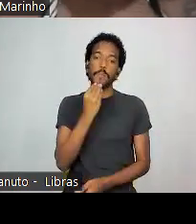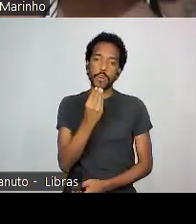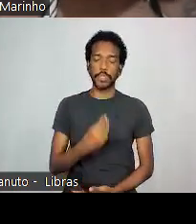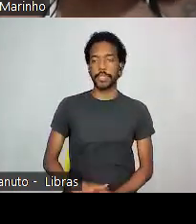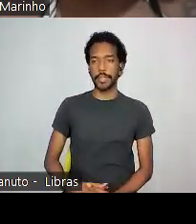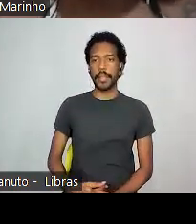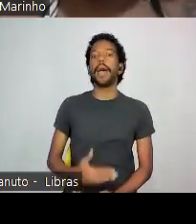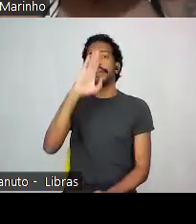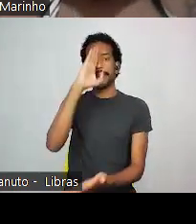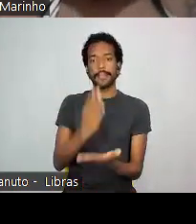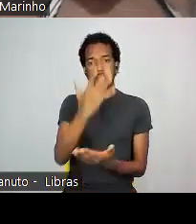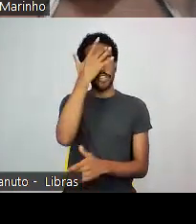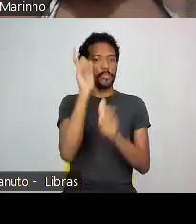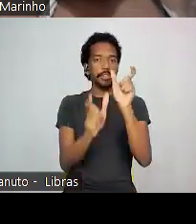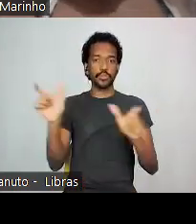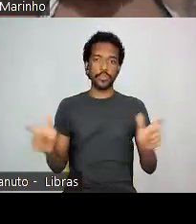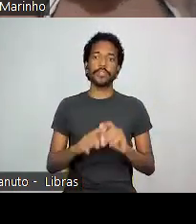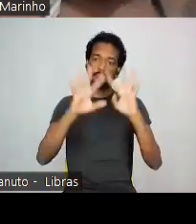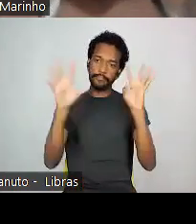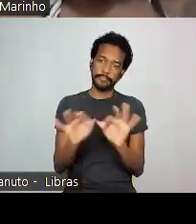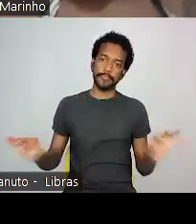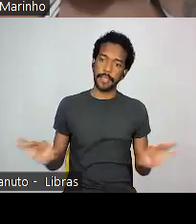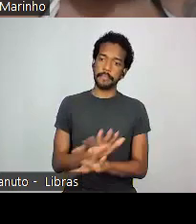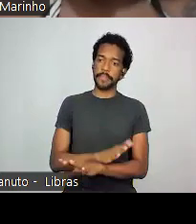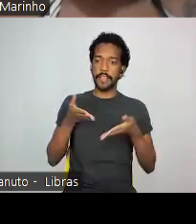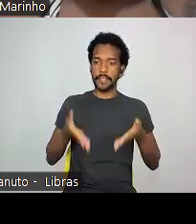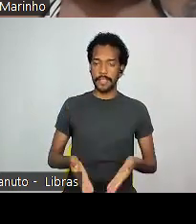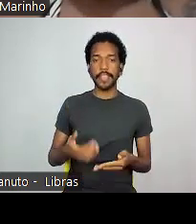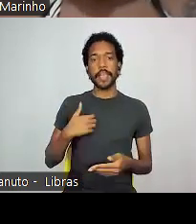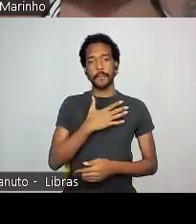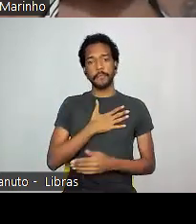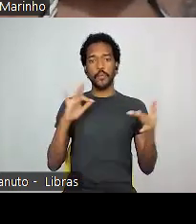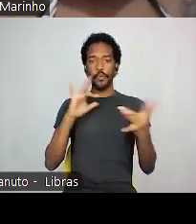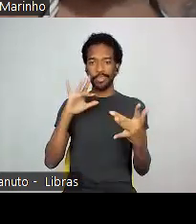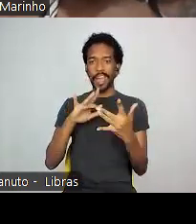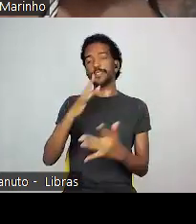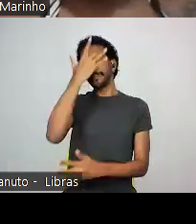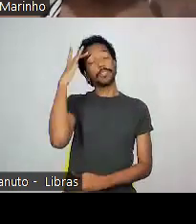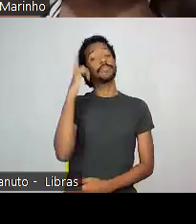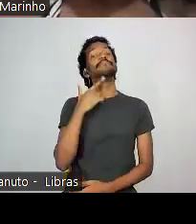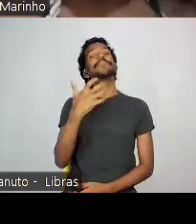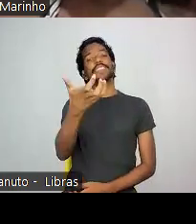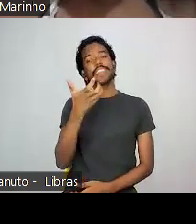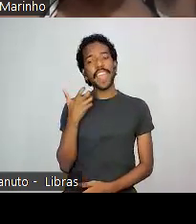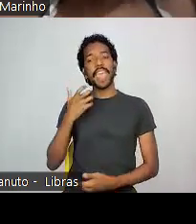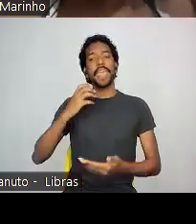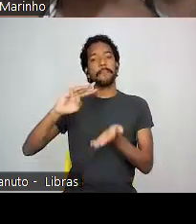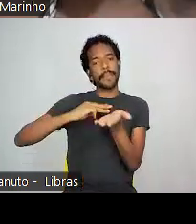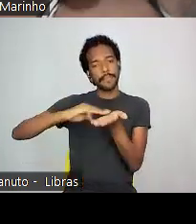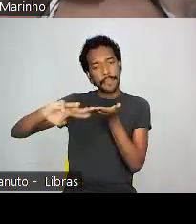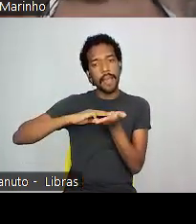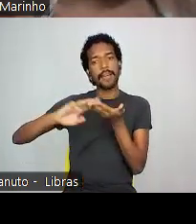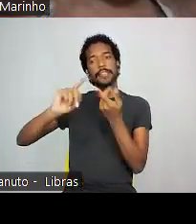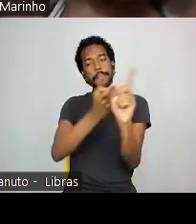acreditem nas pessoas. Encerro por aqui. Deixo o meu contato para quem quiser mandar mensagem, enfim, para a gente trocar a ideia depois.